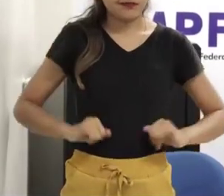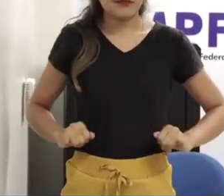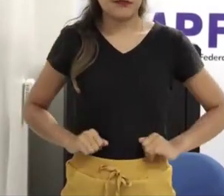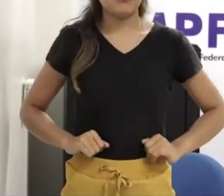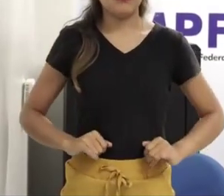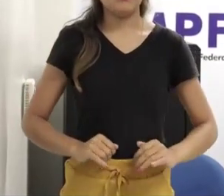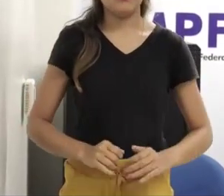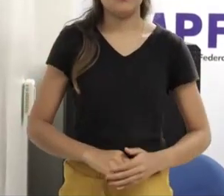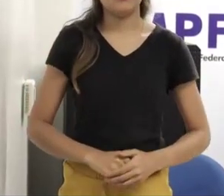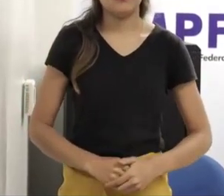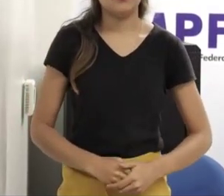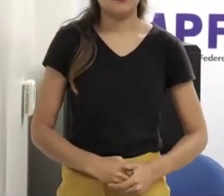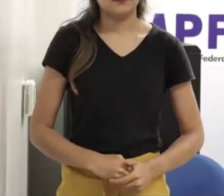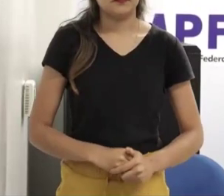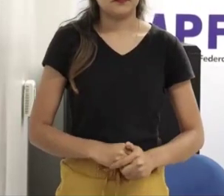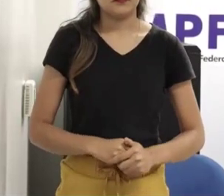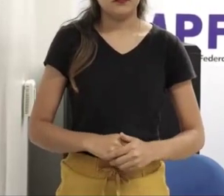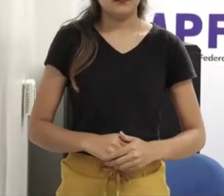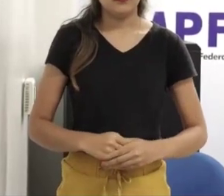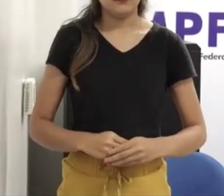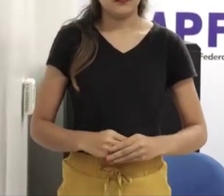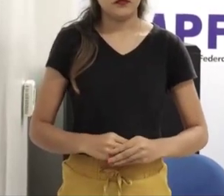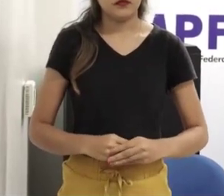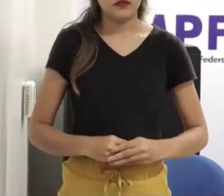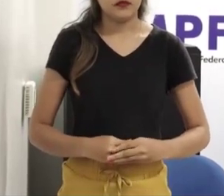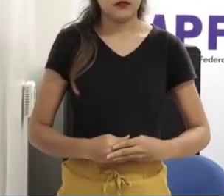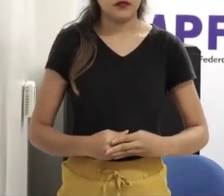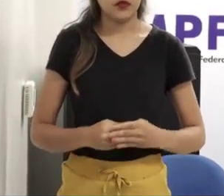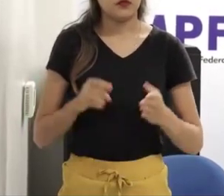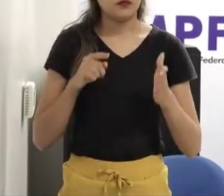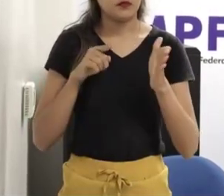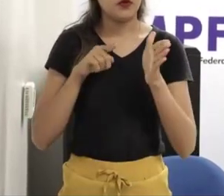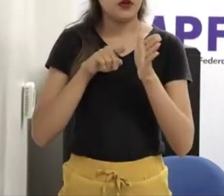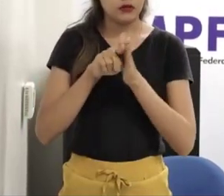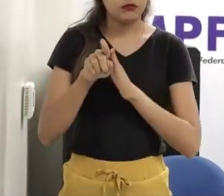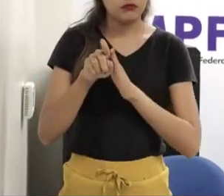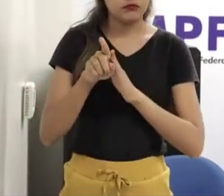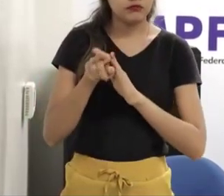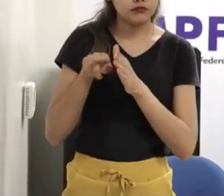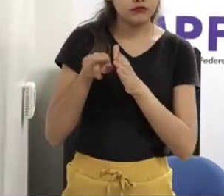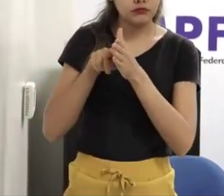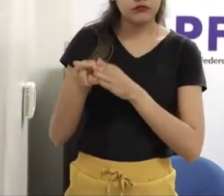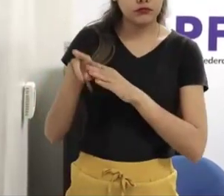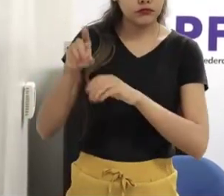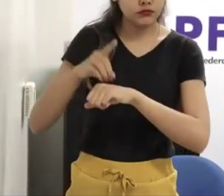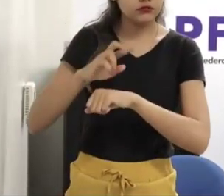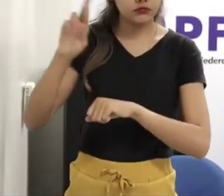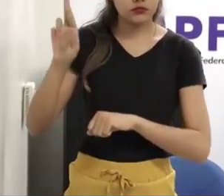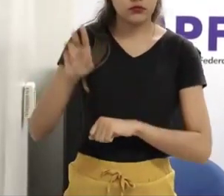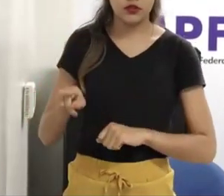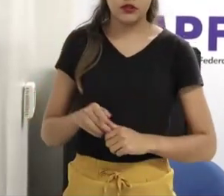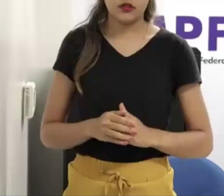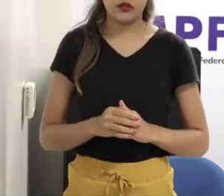números, na sua experiência profissional, qual a quantidade da incidência no seu consultório de casos